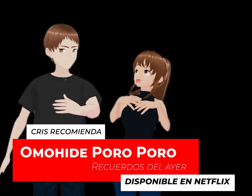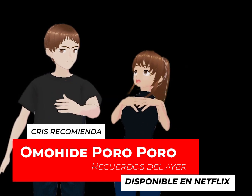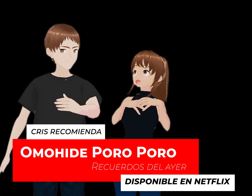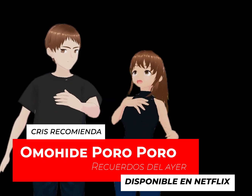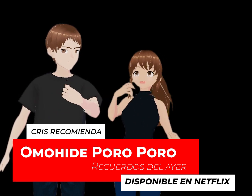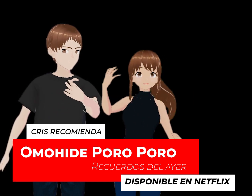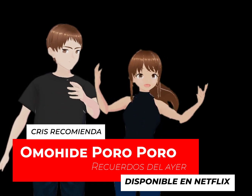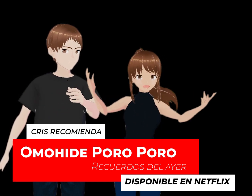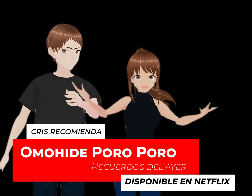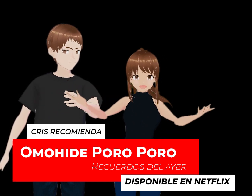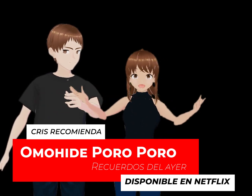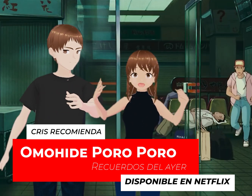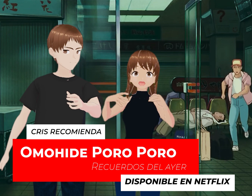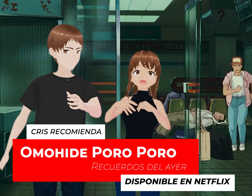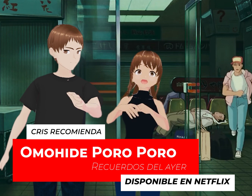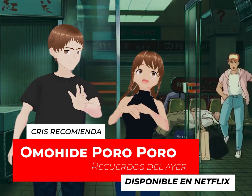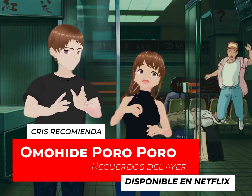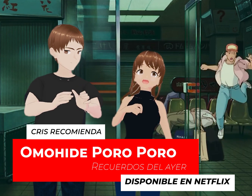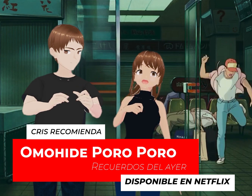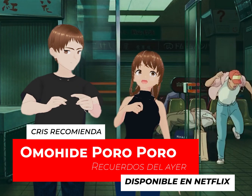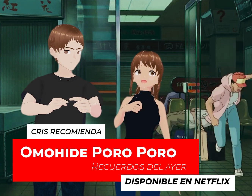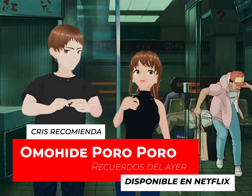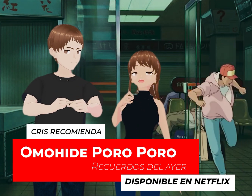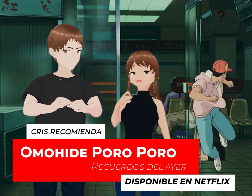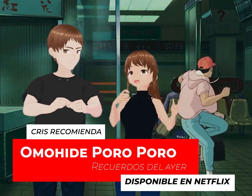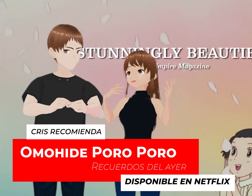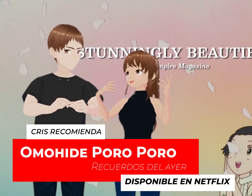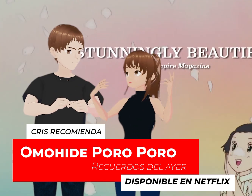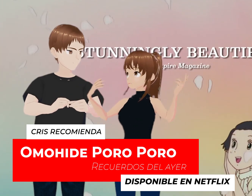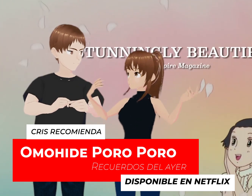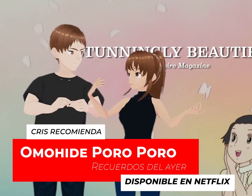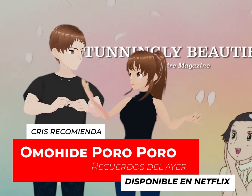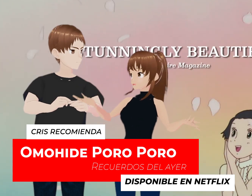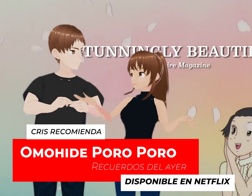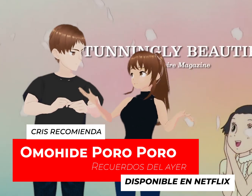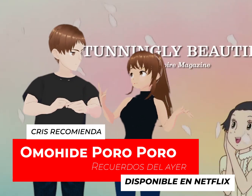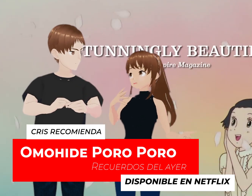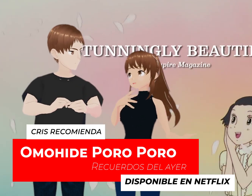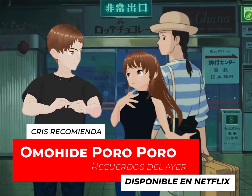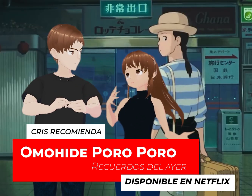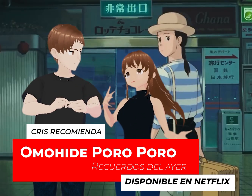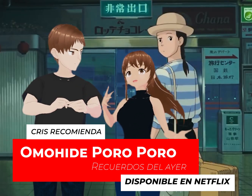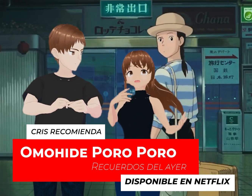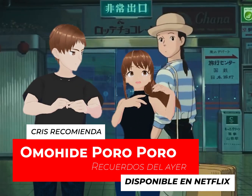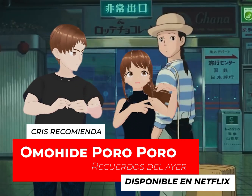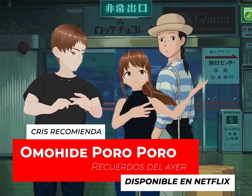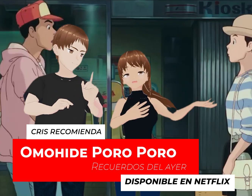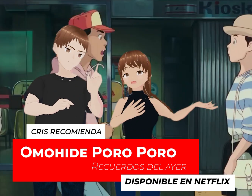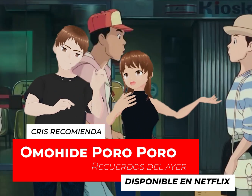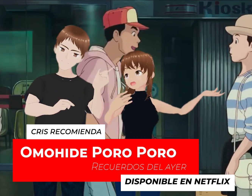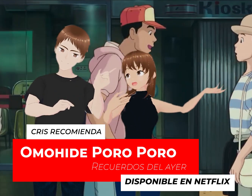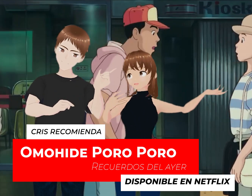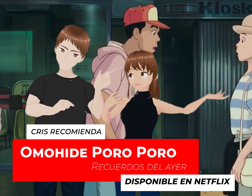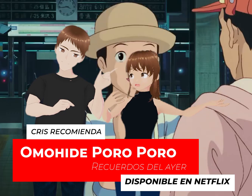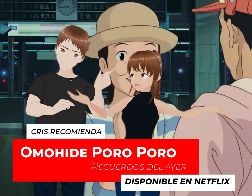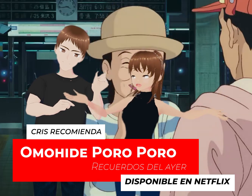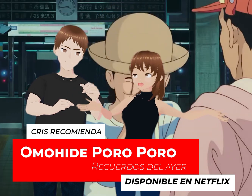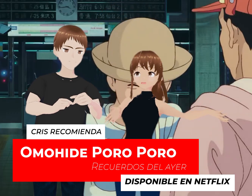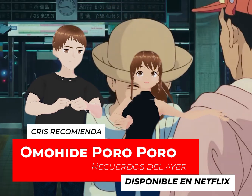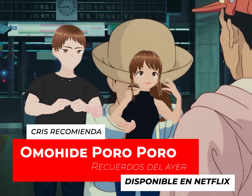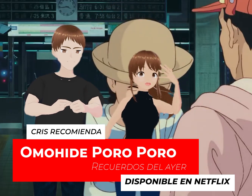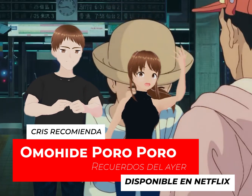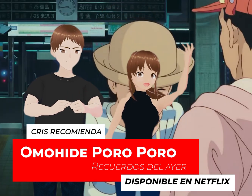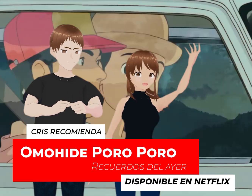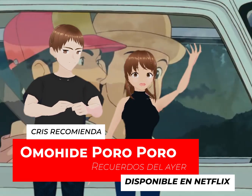En la naturaleza Y lo cual llama la atención de la gente Porque todo mundo quiere irse Vivir a la gran ciudad